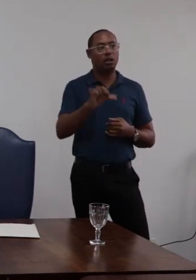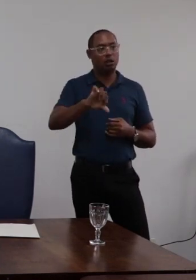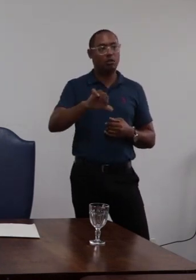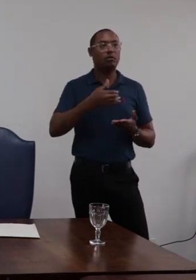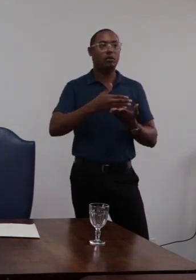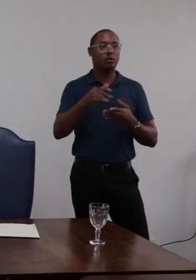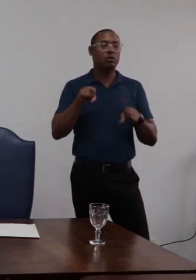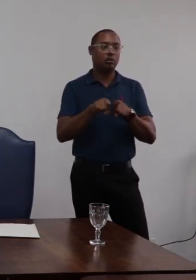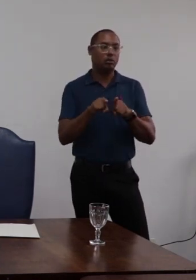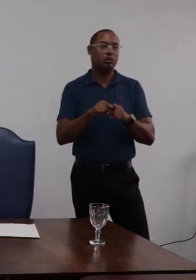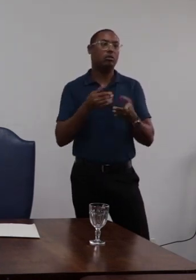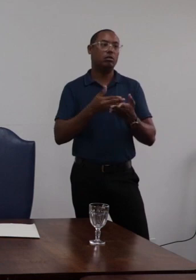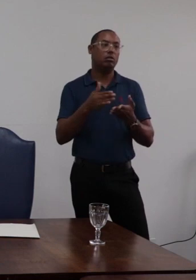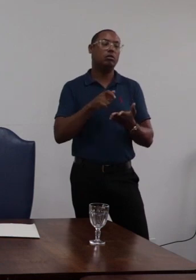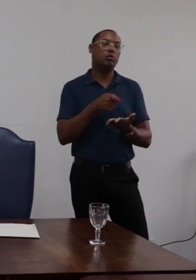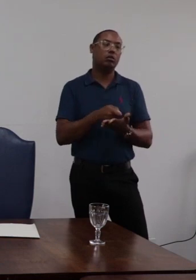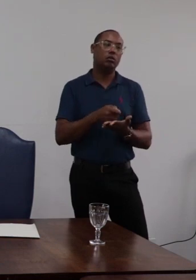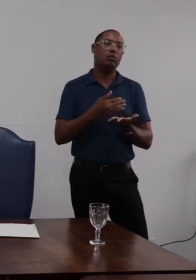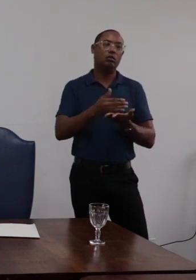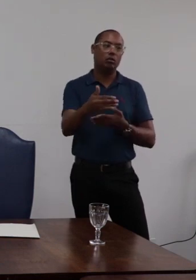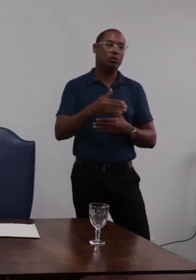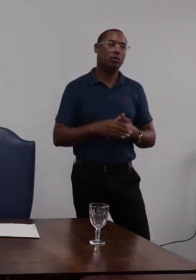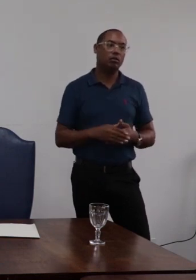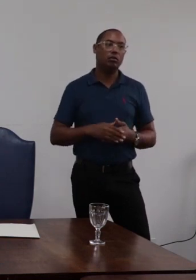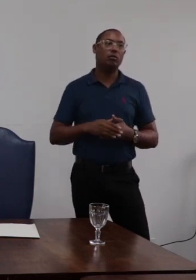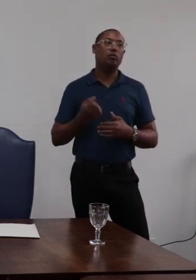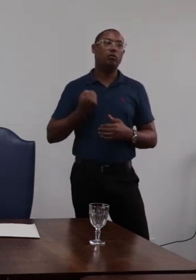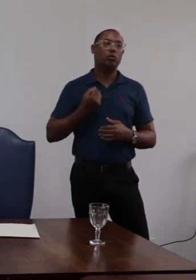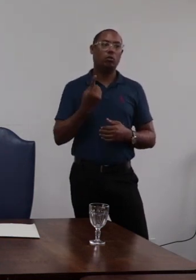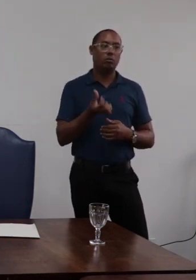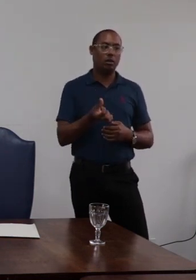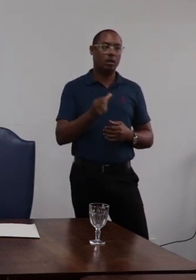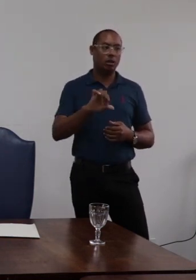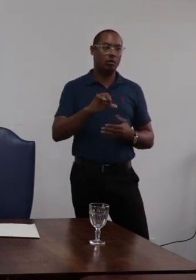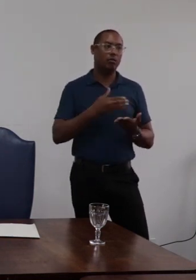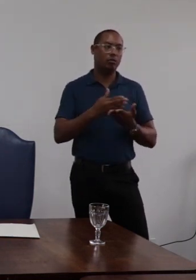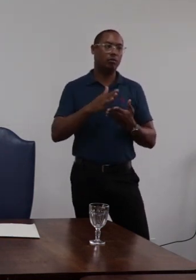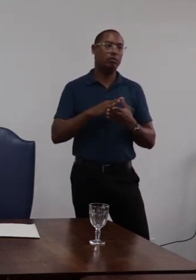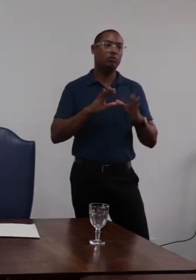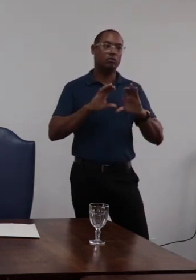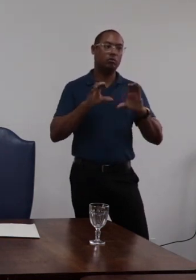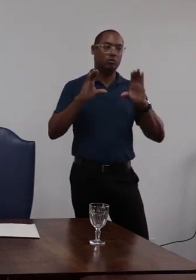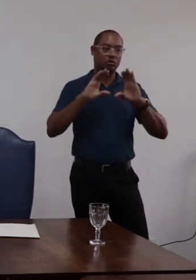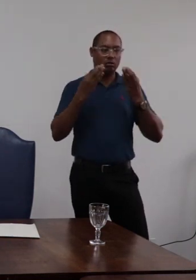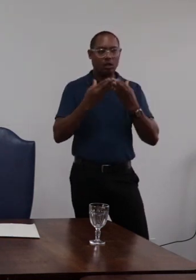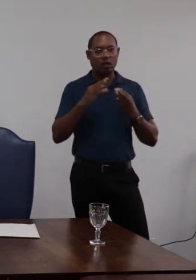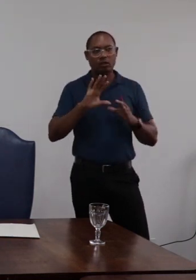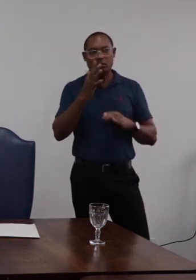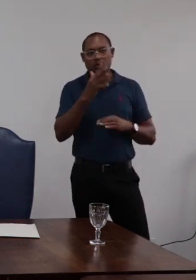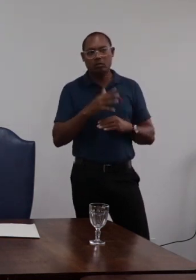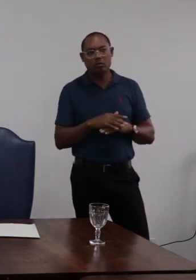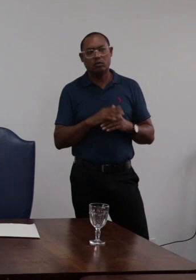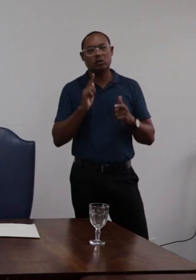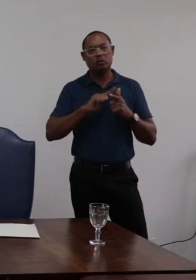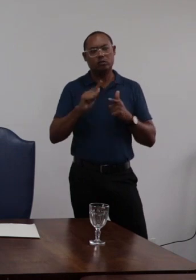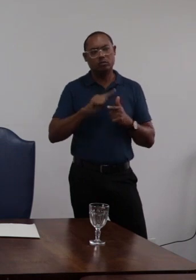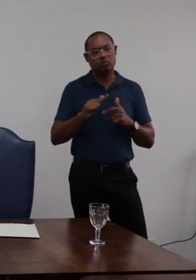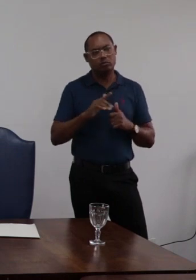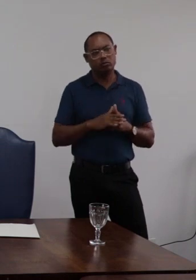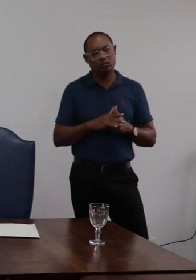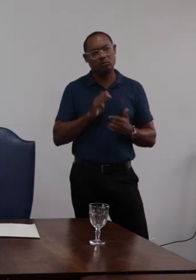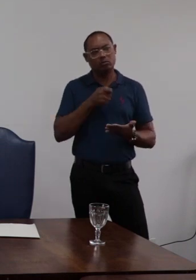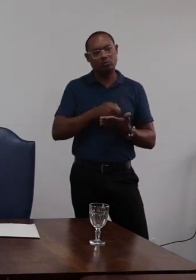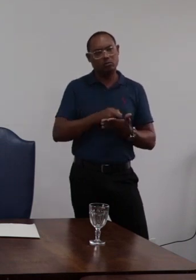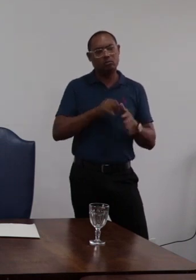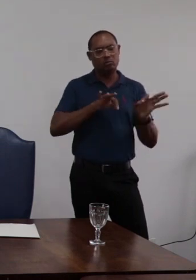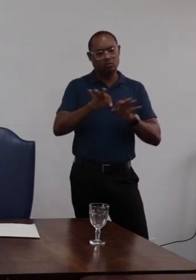na sequência afirma o seguinte artigo 169 verificada a ocorrência do visto insanável a autoridade que determinou